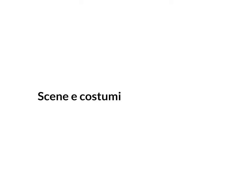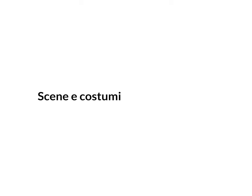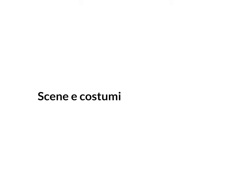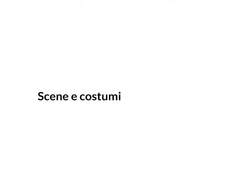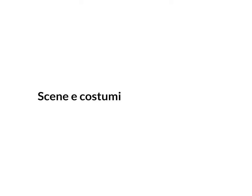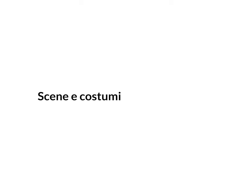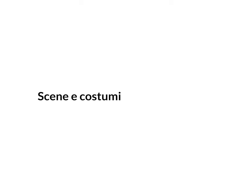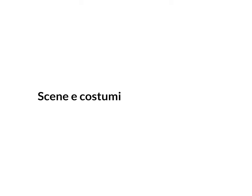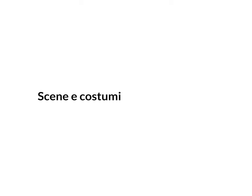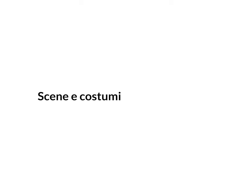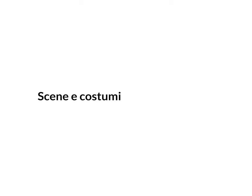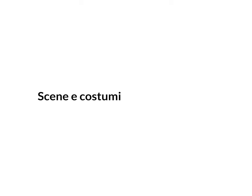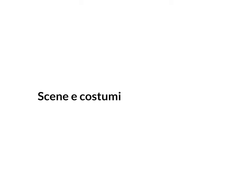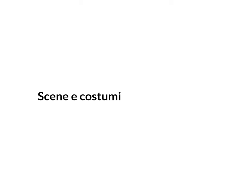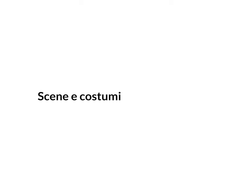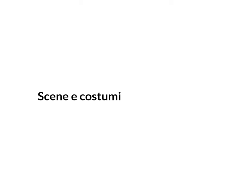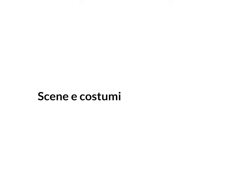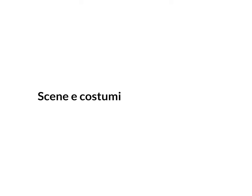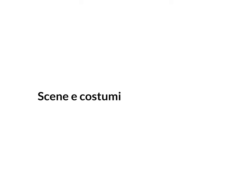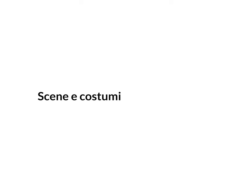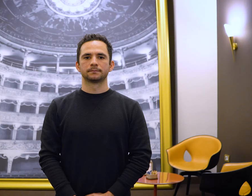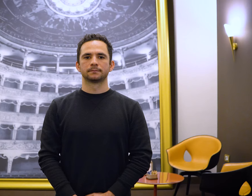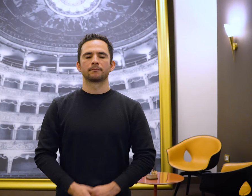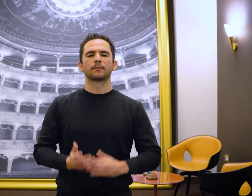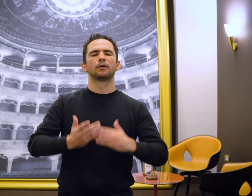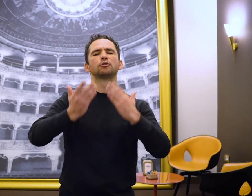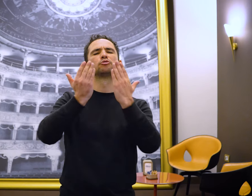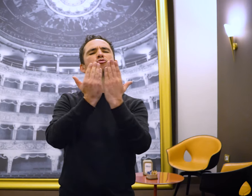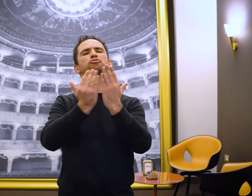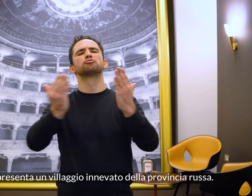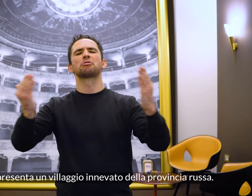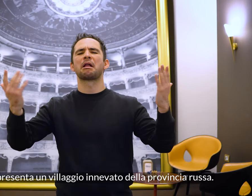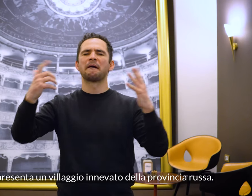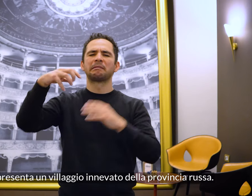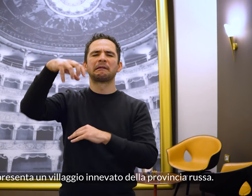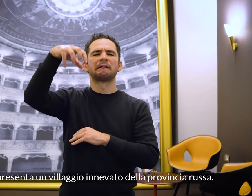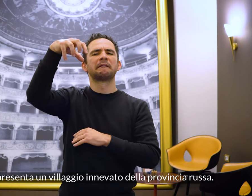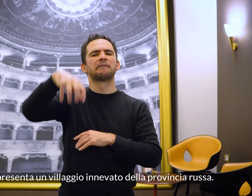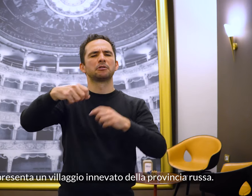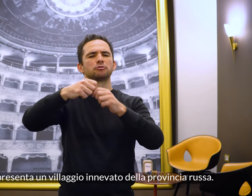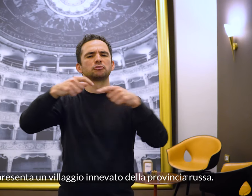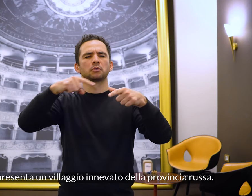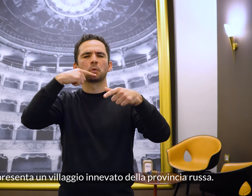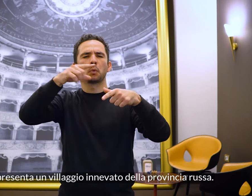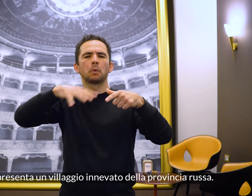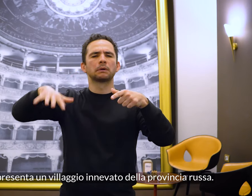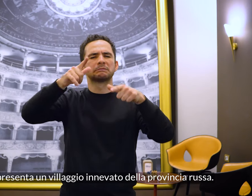Scene e costumi La scena rappresenta un villaggio